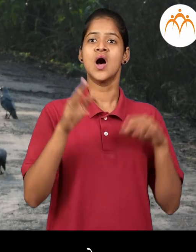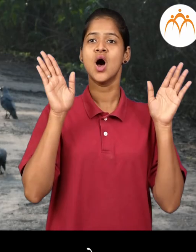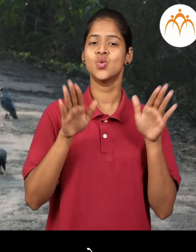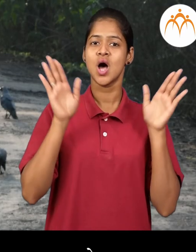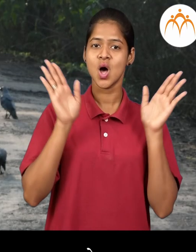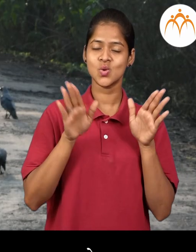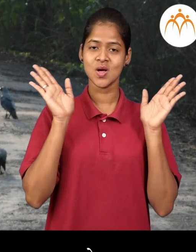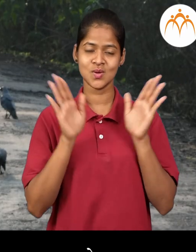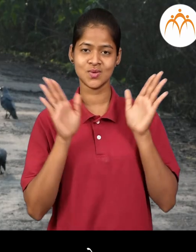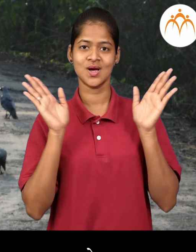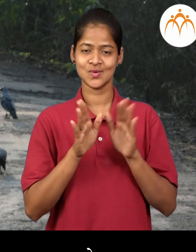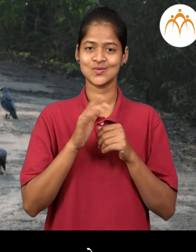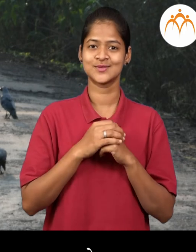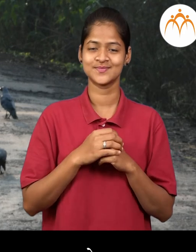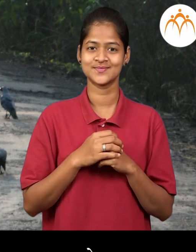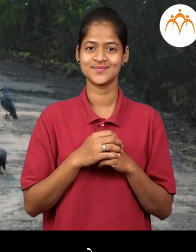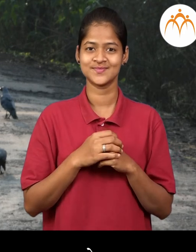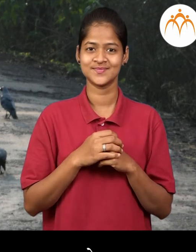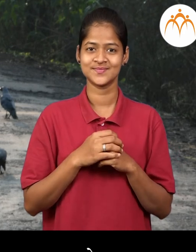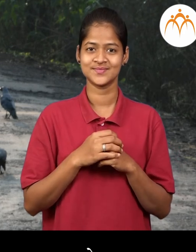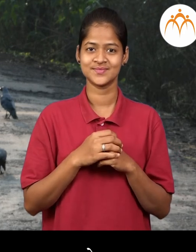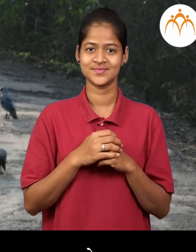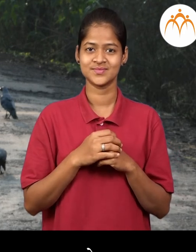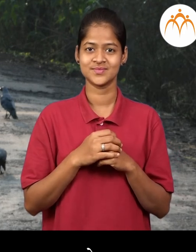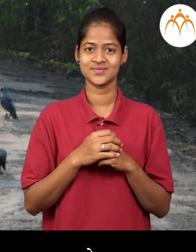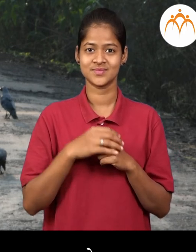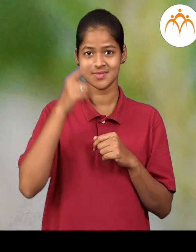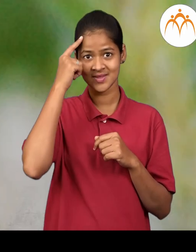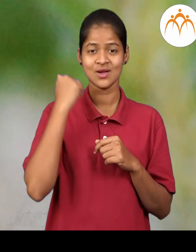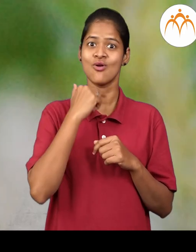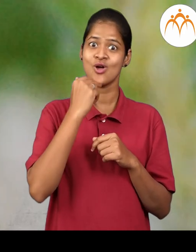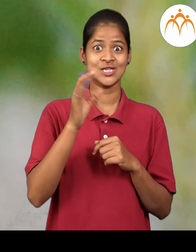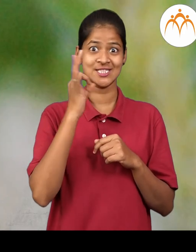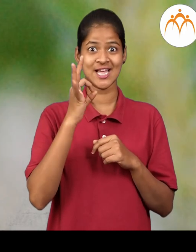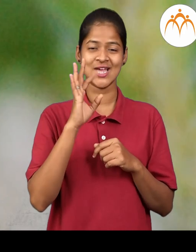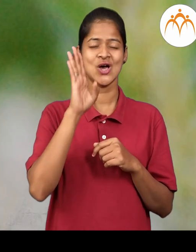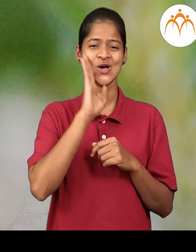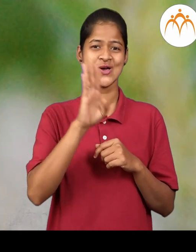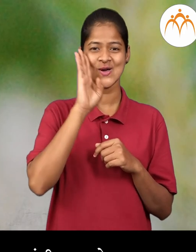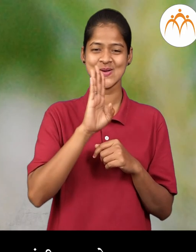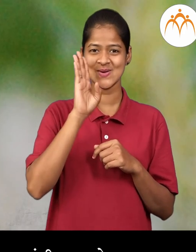काव असा आवाज काड़तो कोकील